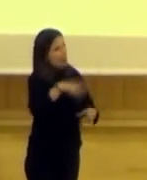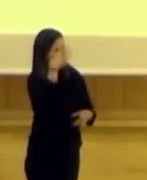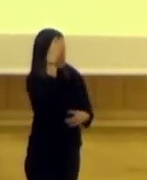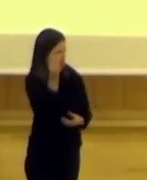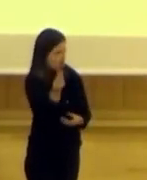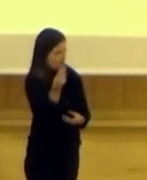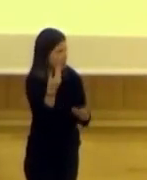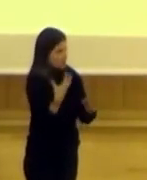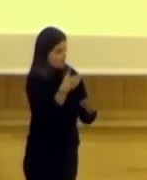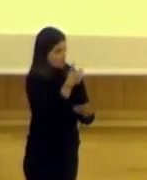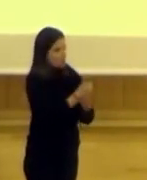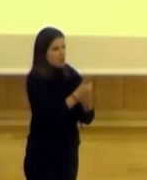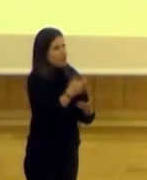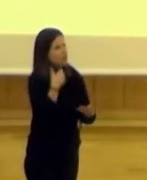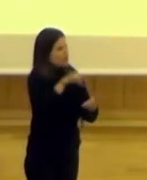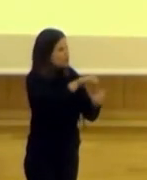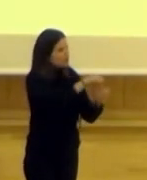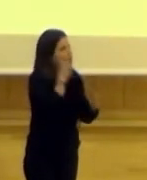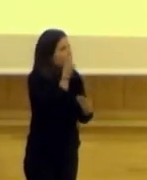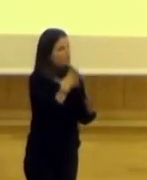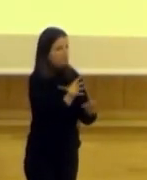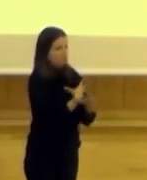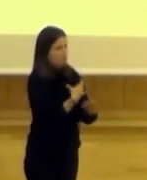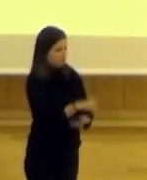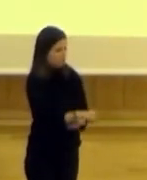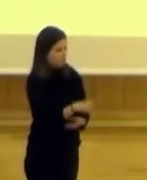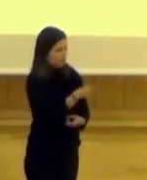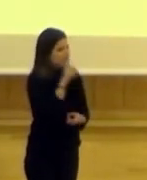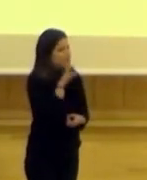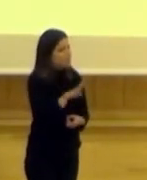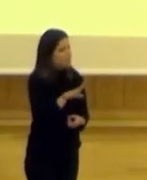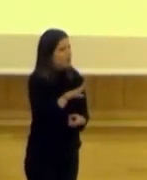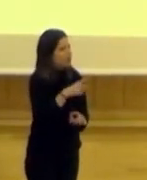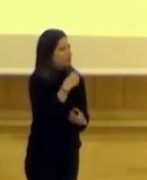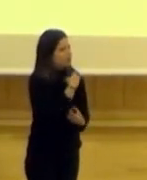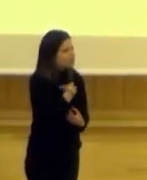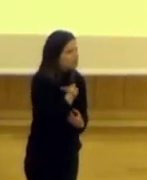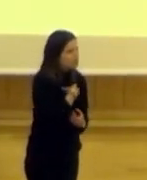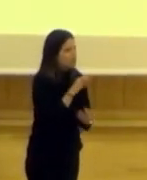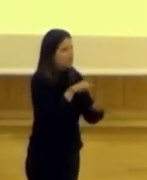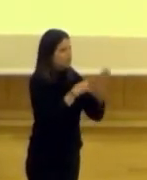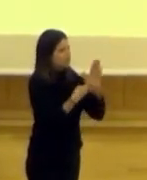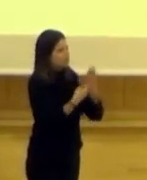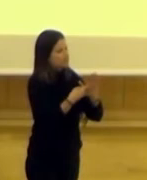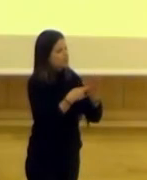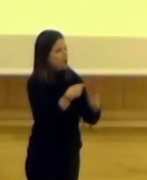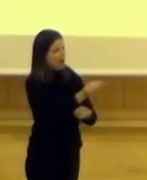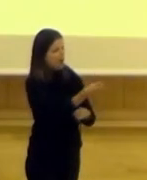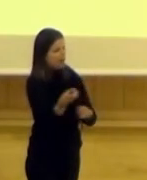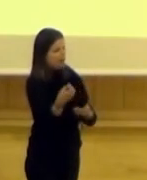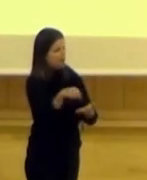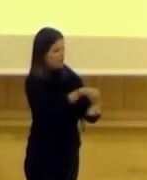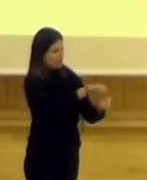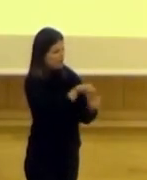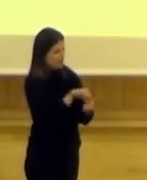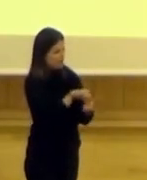ciudadano piensa que todo es posible y esa es la imagen que tiene el funcionario o el técnico sobre la ciudadanía, como un ser